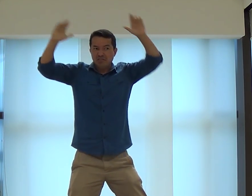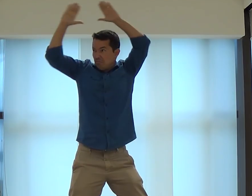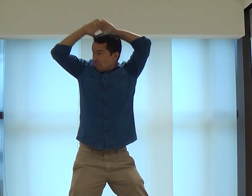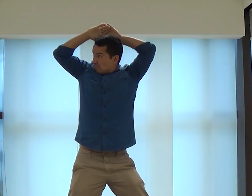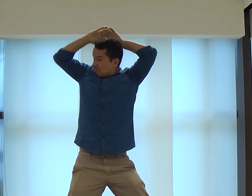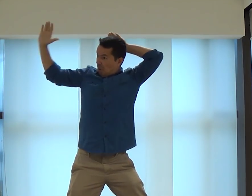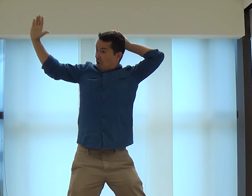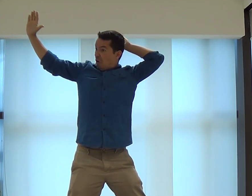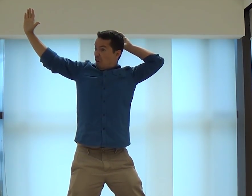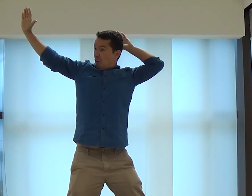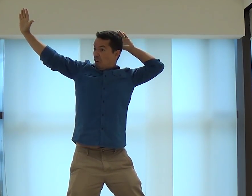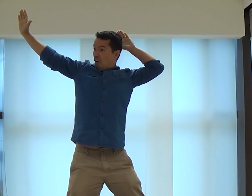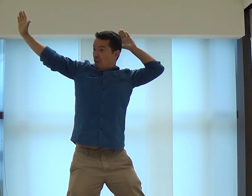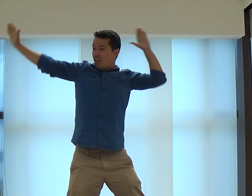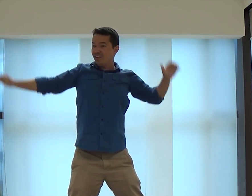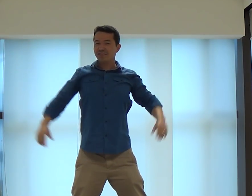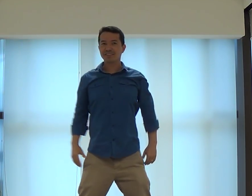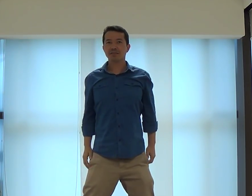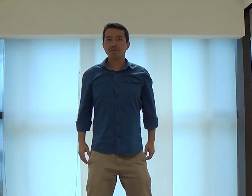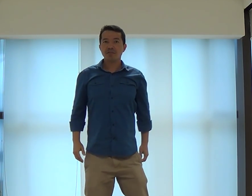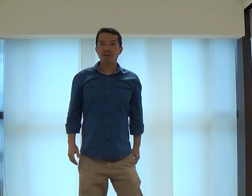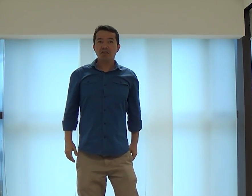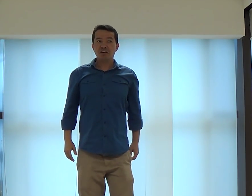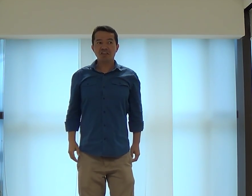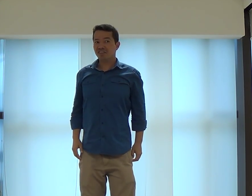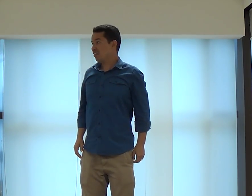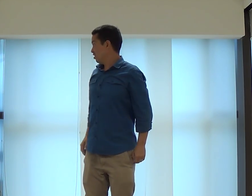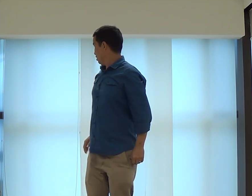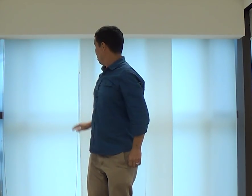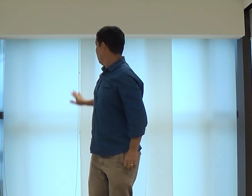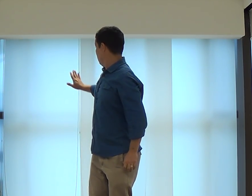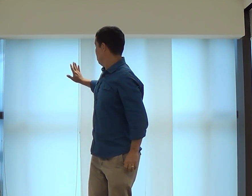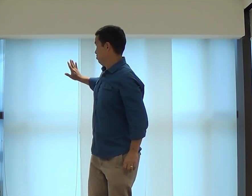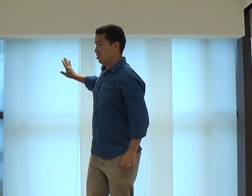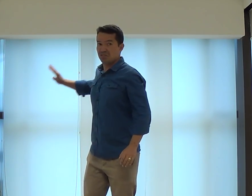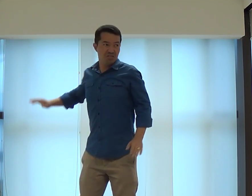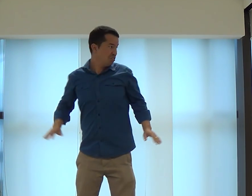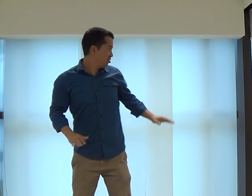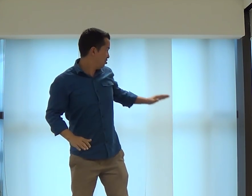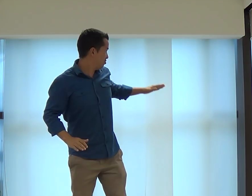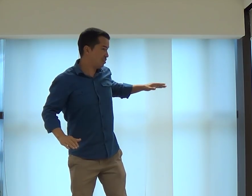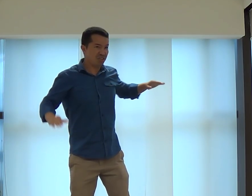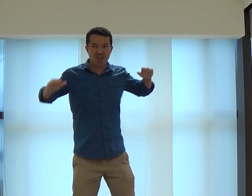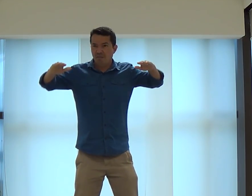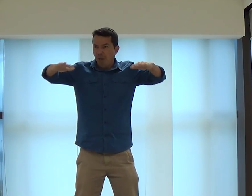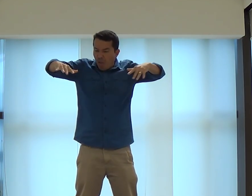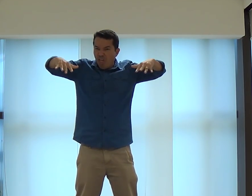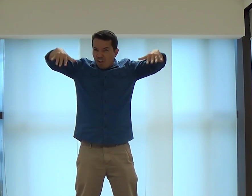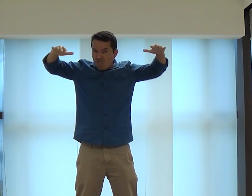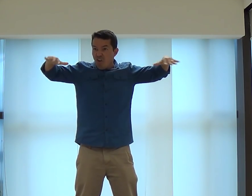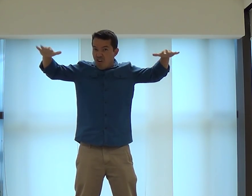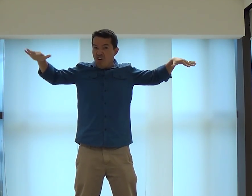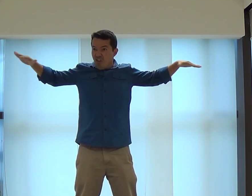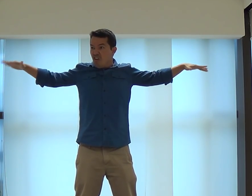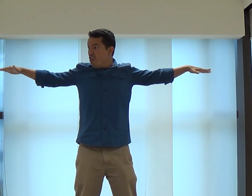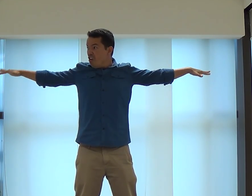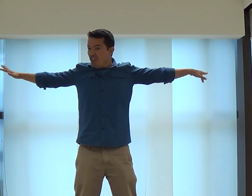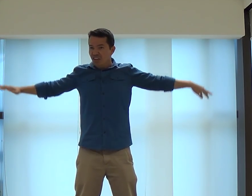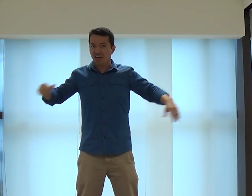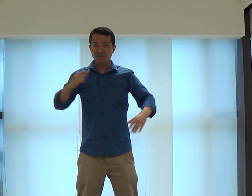Que é como se tivesse um telão atrás de Deus ali. E você... Não, peraí. E aquelas pessoas